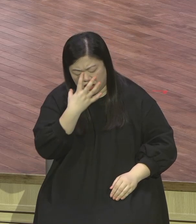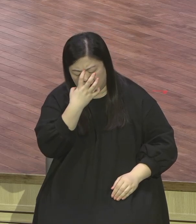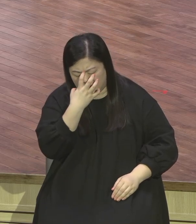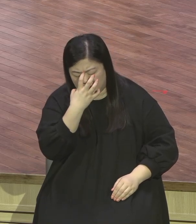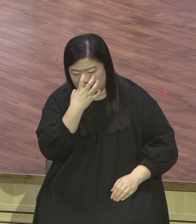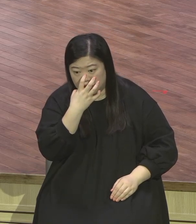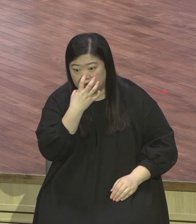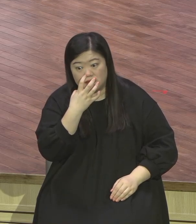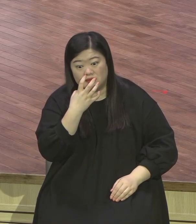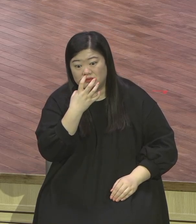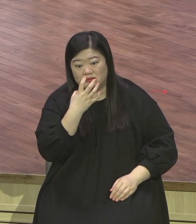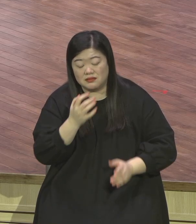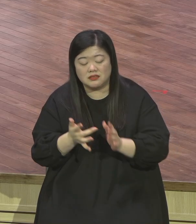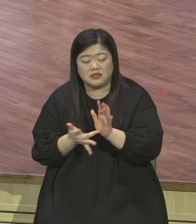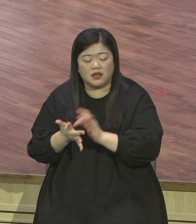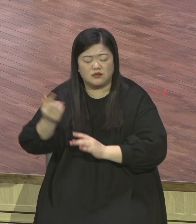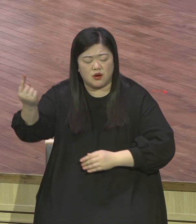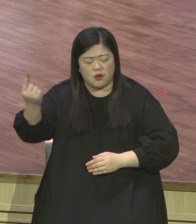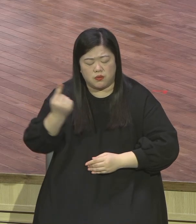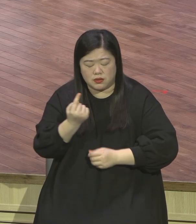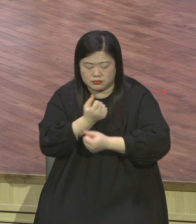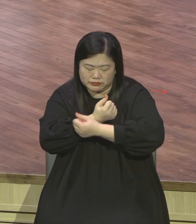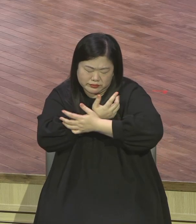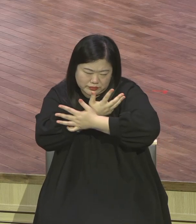빛 앞에 완전히 사라져